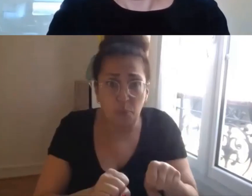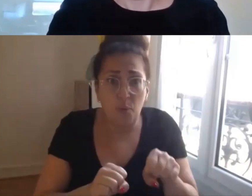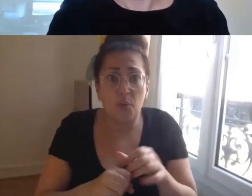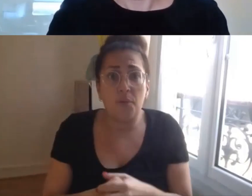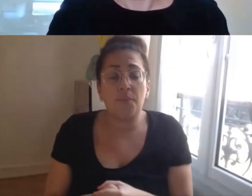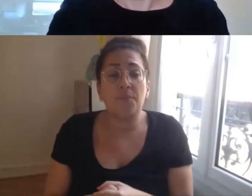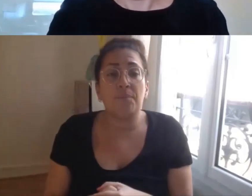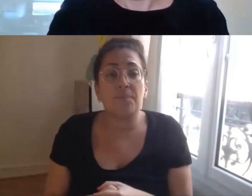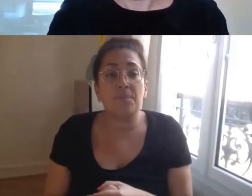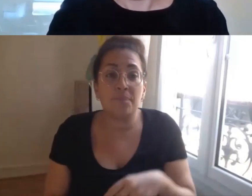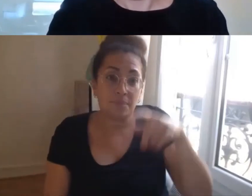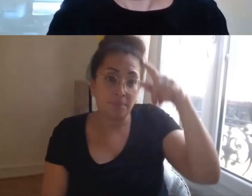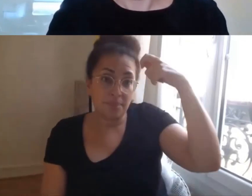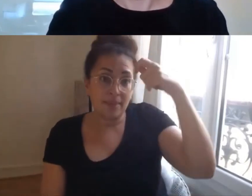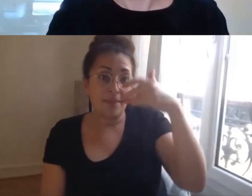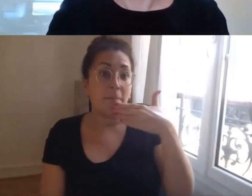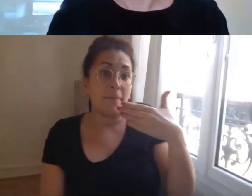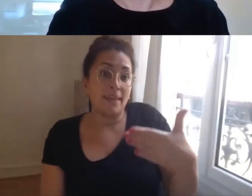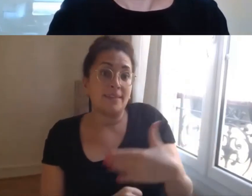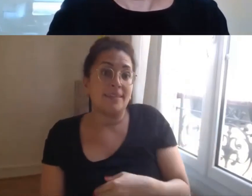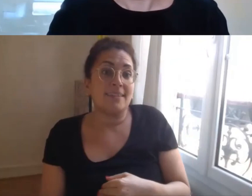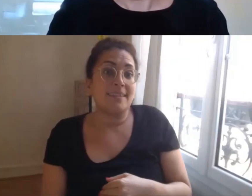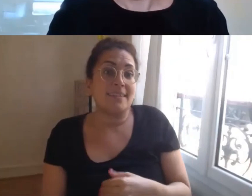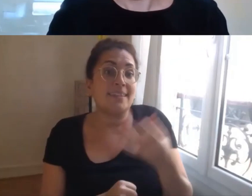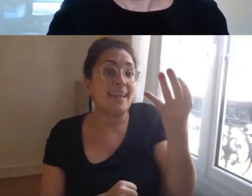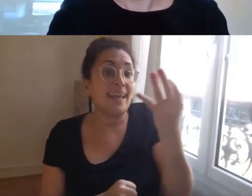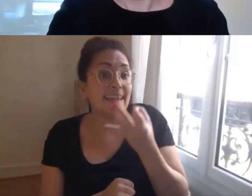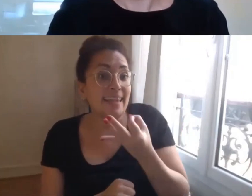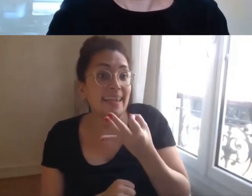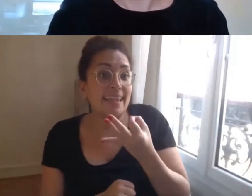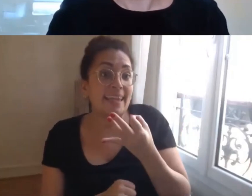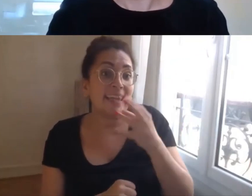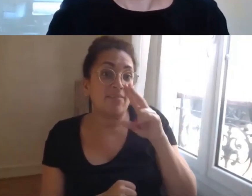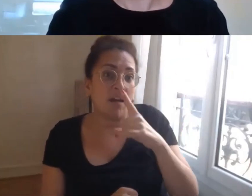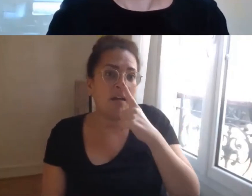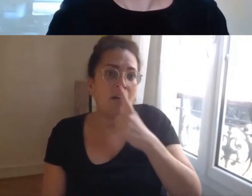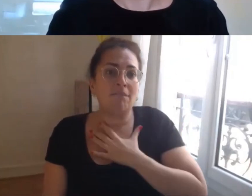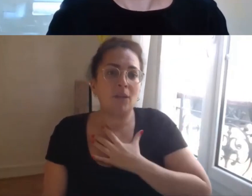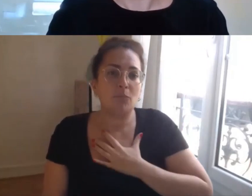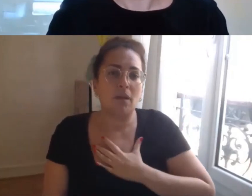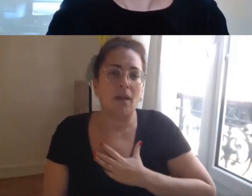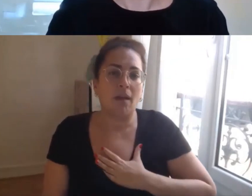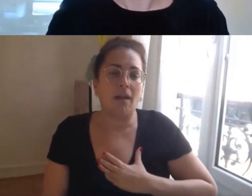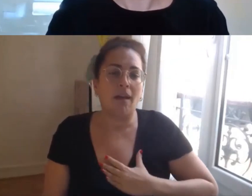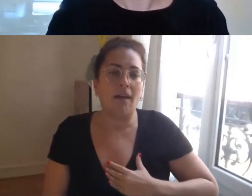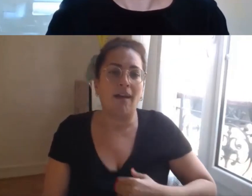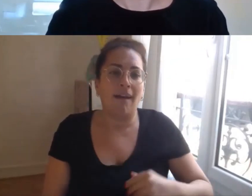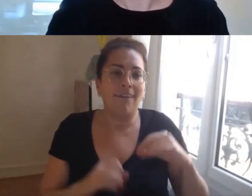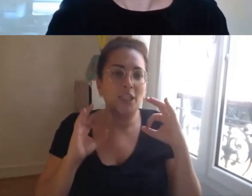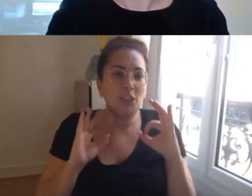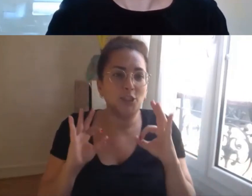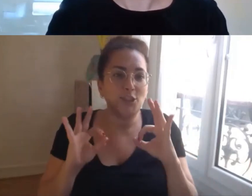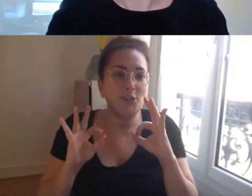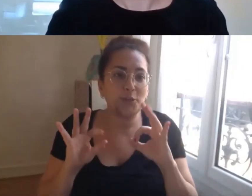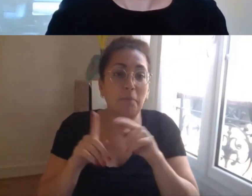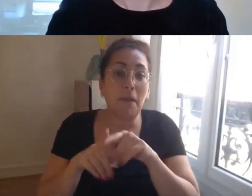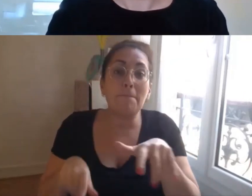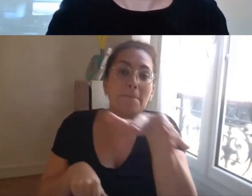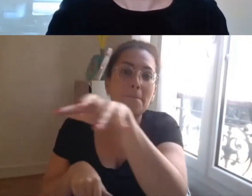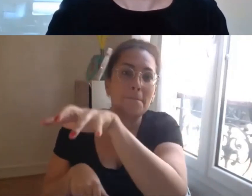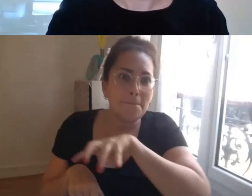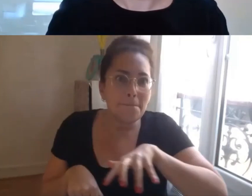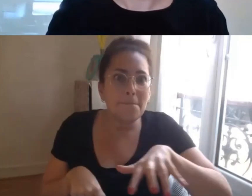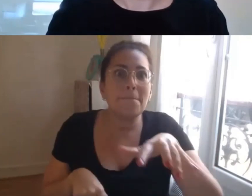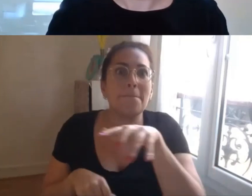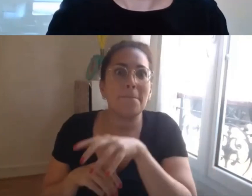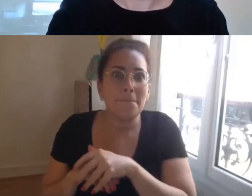merci président pour ces mots qui font du bien à l'âme et je pense qui nous font du bien dans cette journée qui non seulement